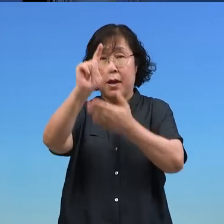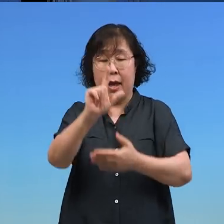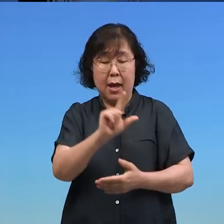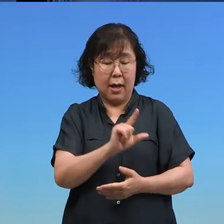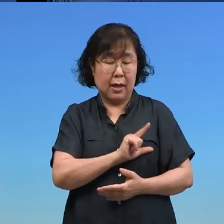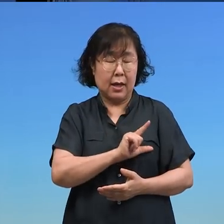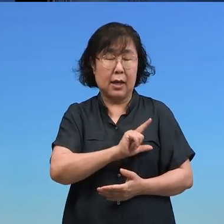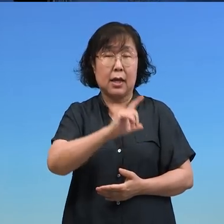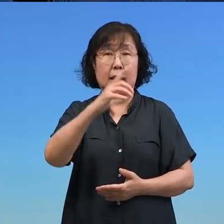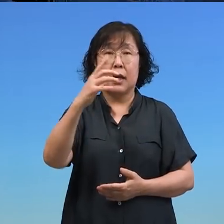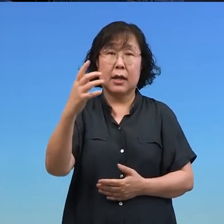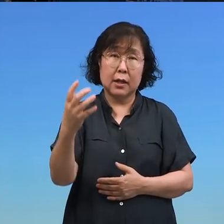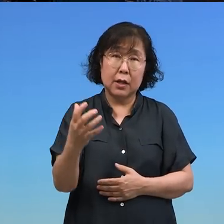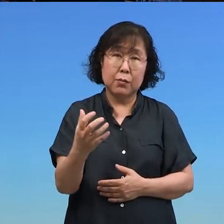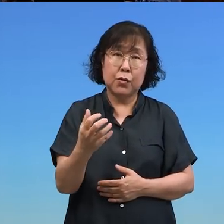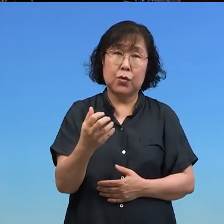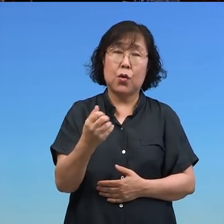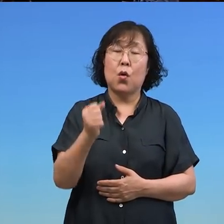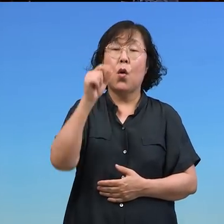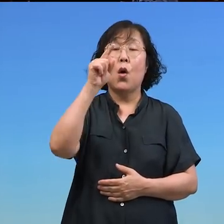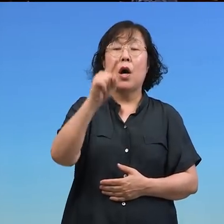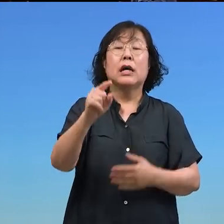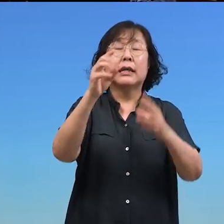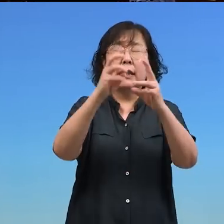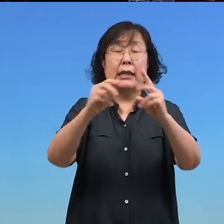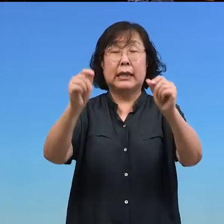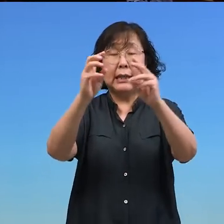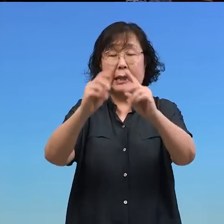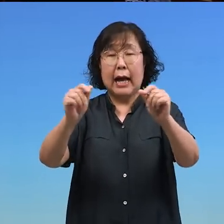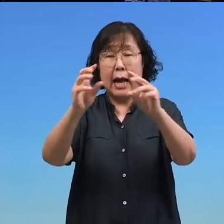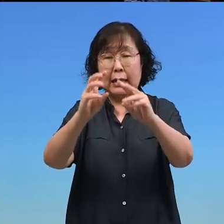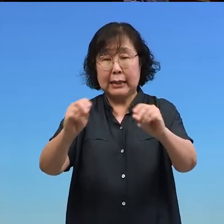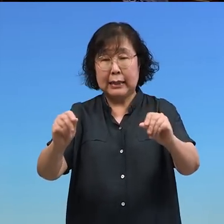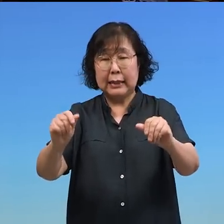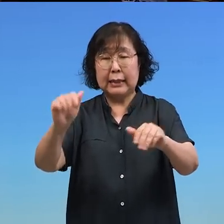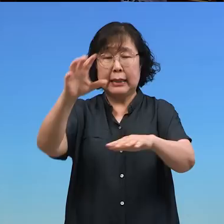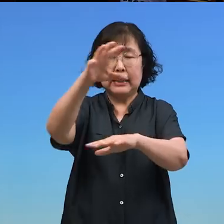주님의 이름으로 그 땅을 시한이니